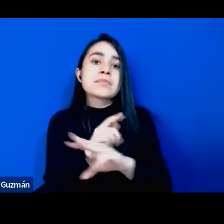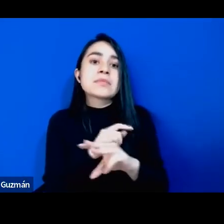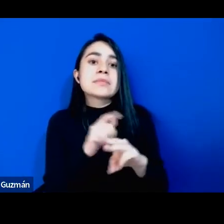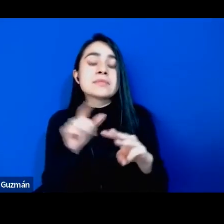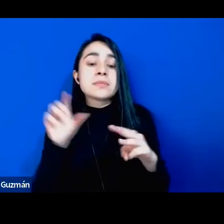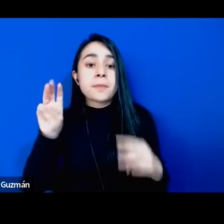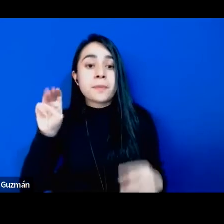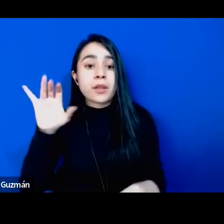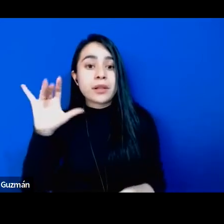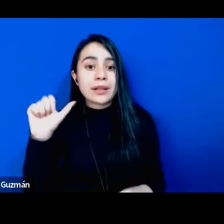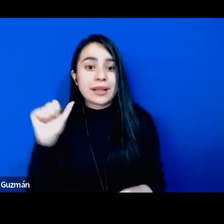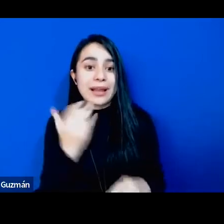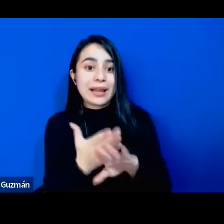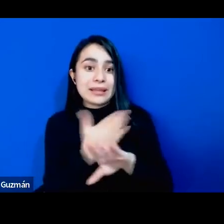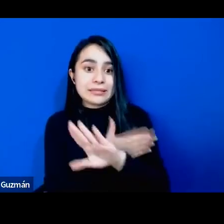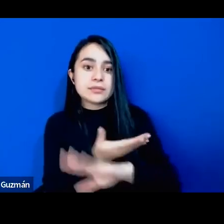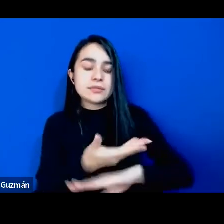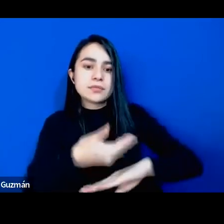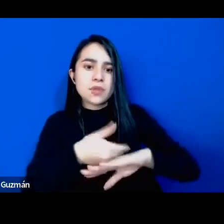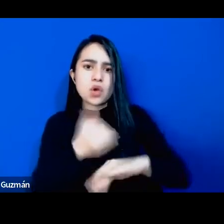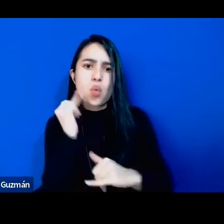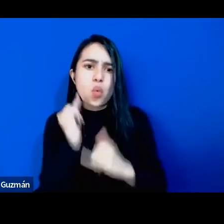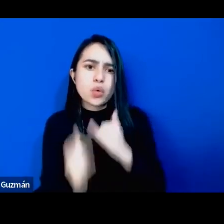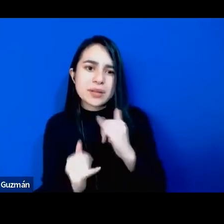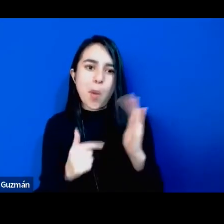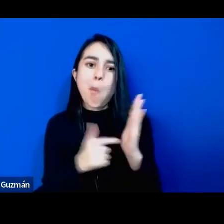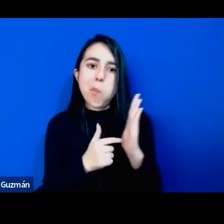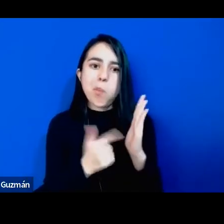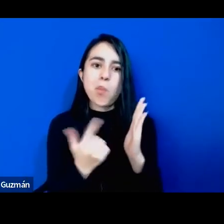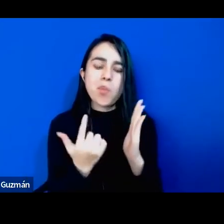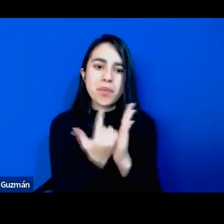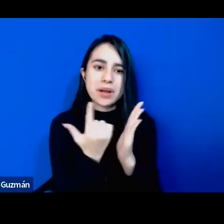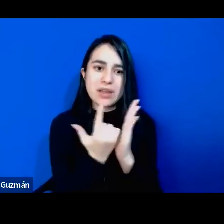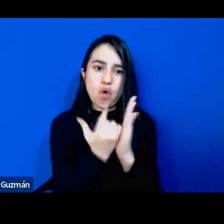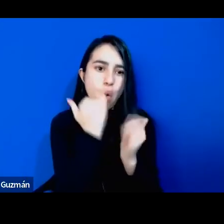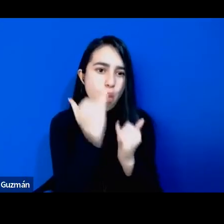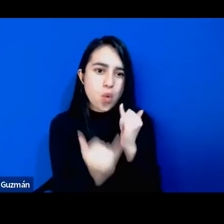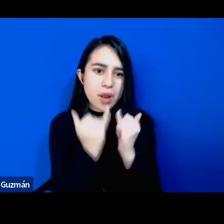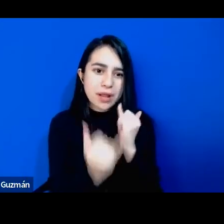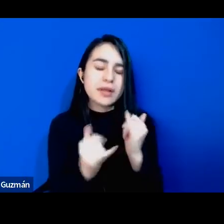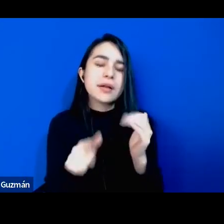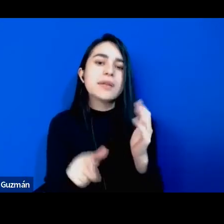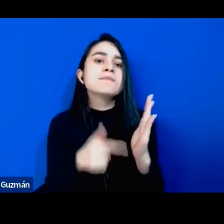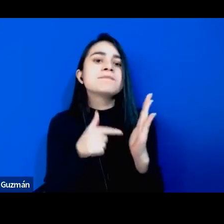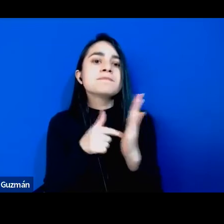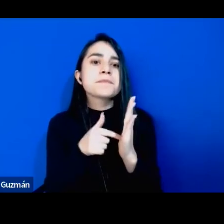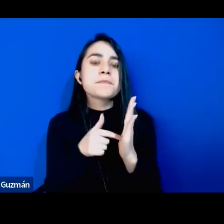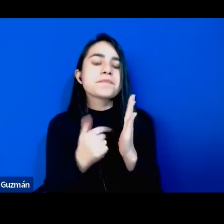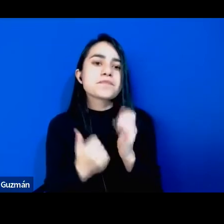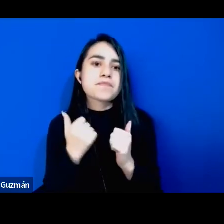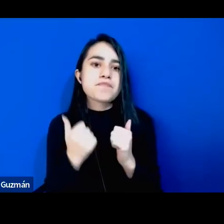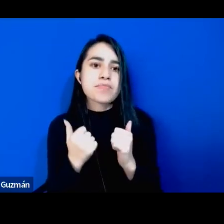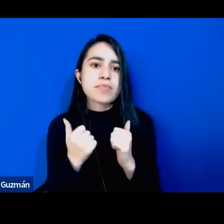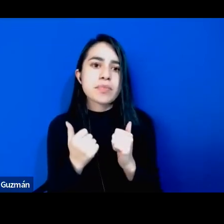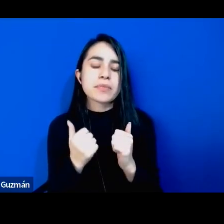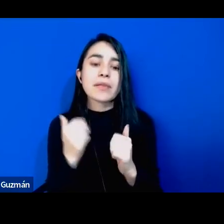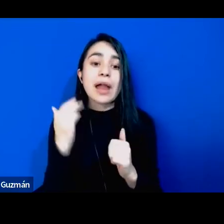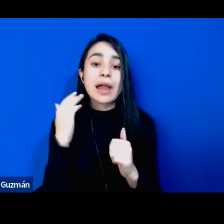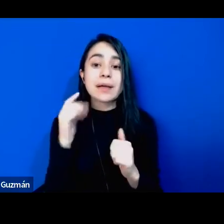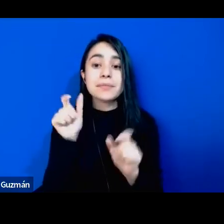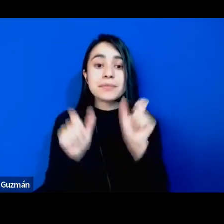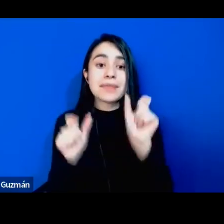planteado en la última parte del libro, y es el papel de las mujeres